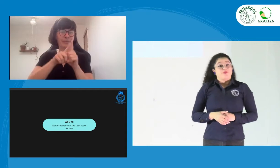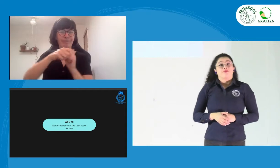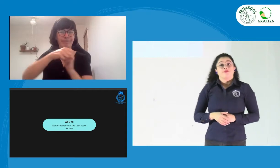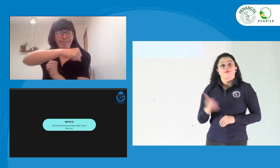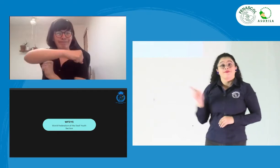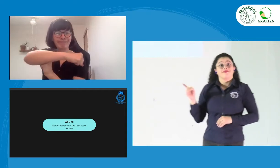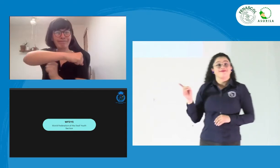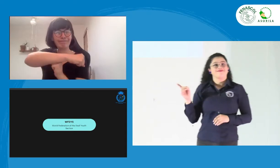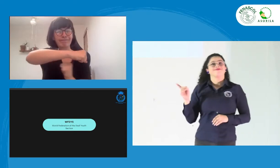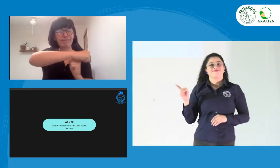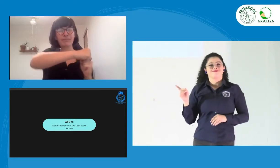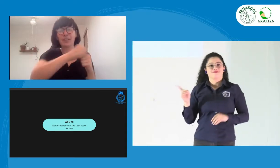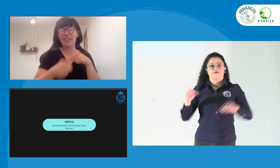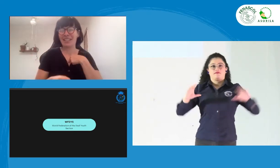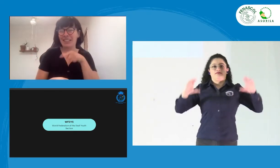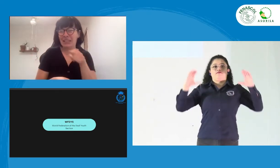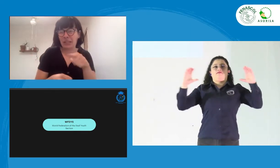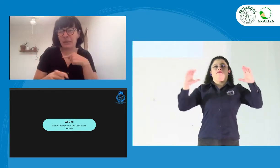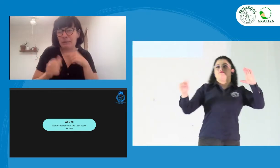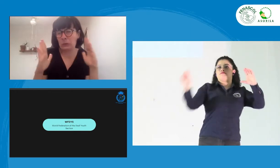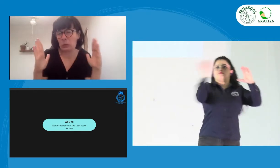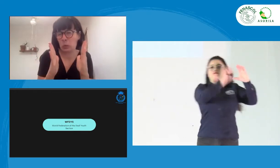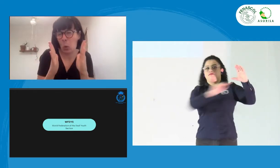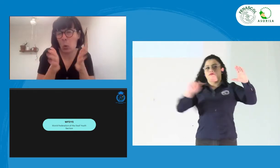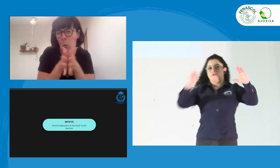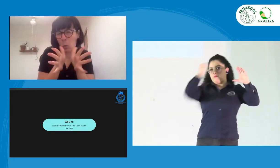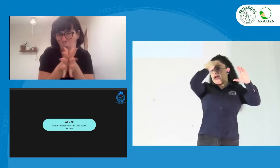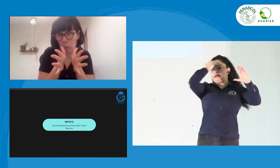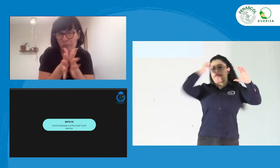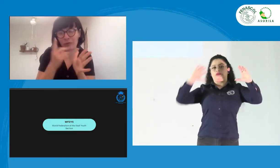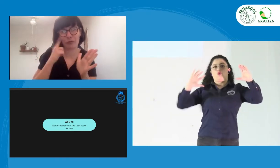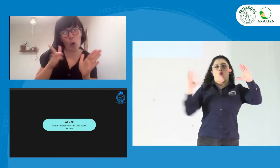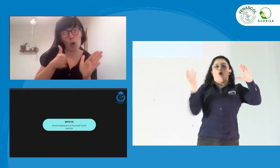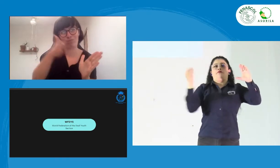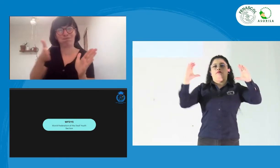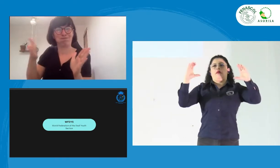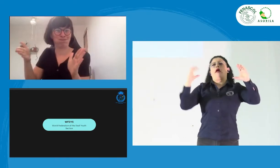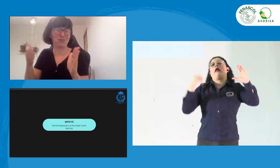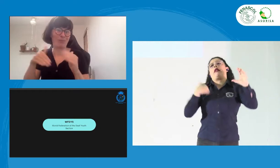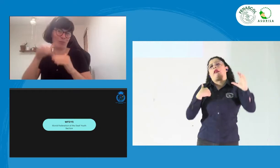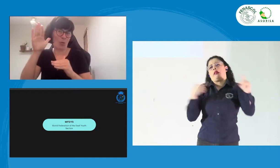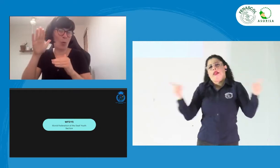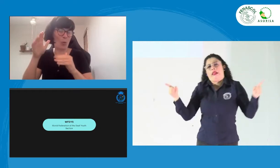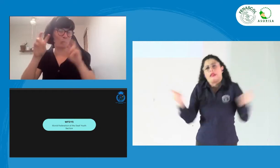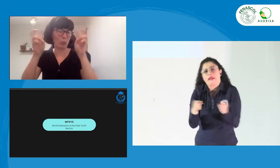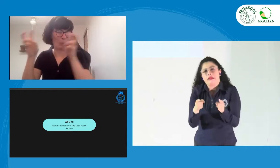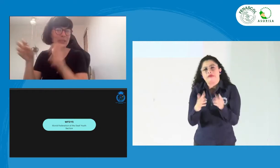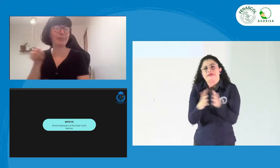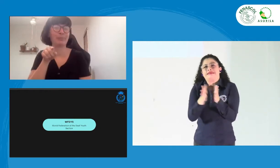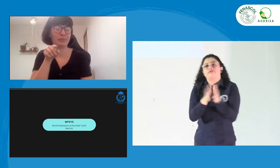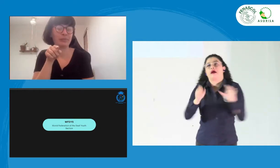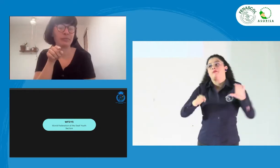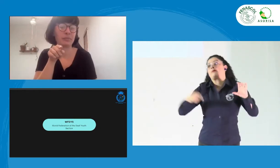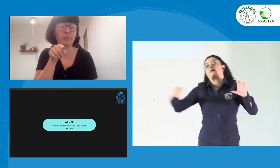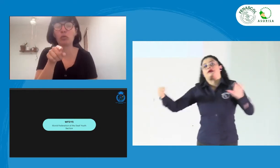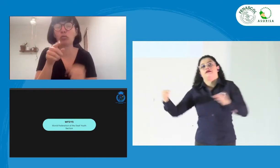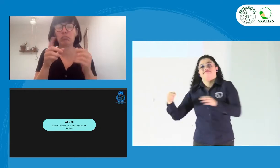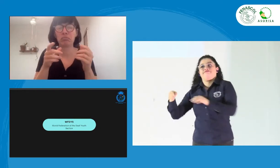Muy bien. Entonces, vamos a ver los pilares que construyen la sección de jóvenes de la Federación Mundial de